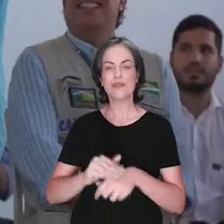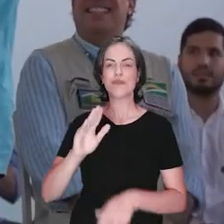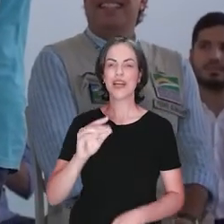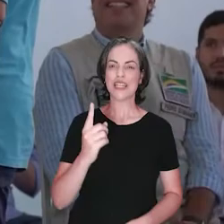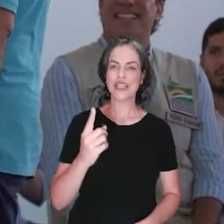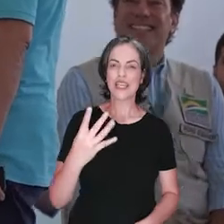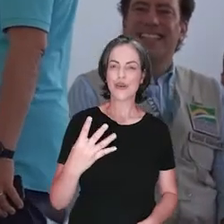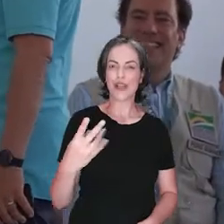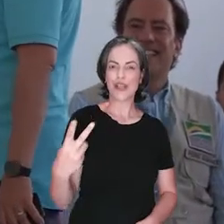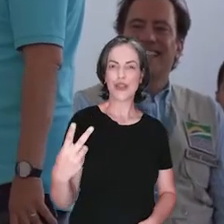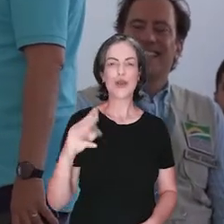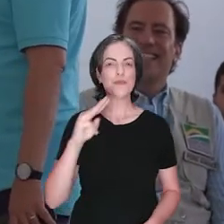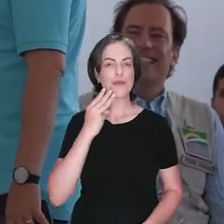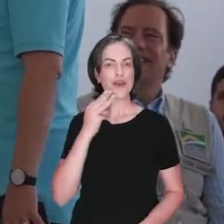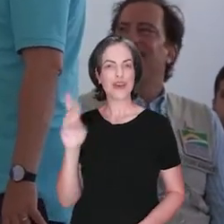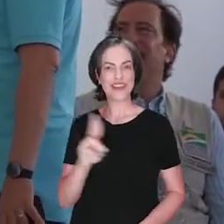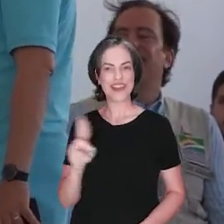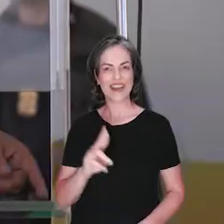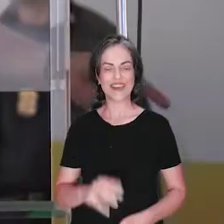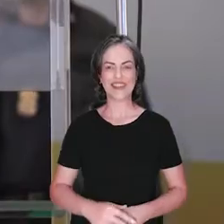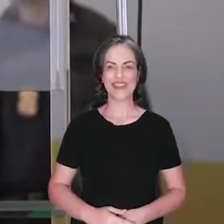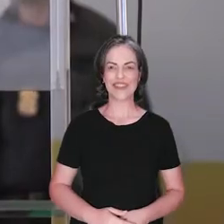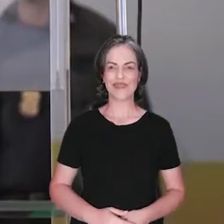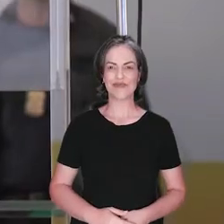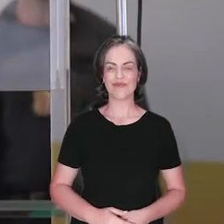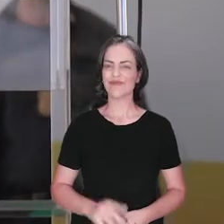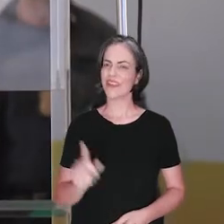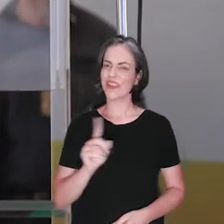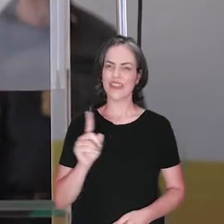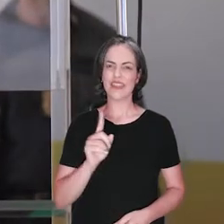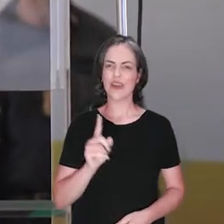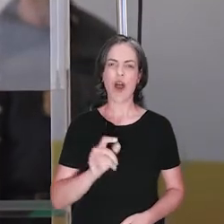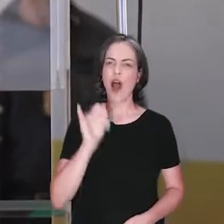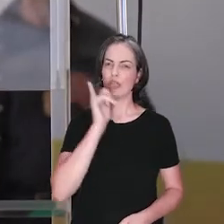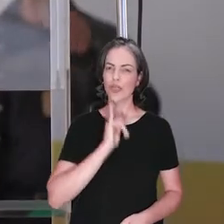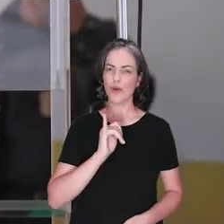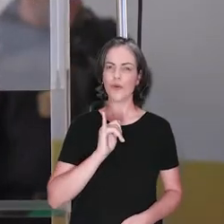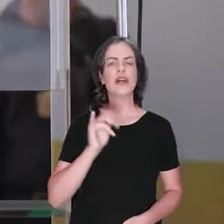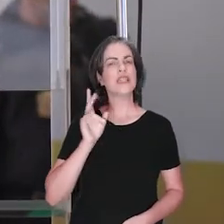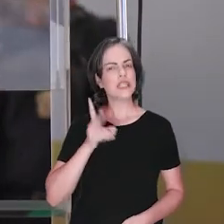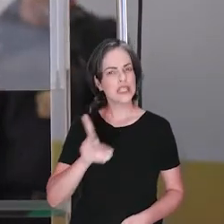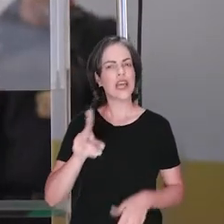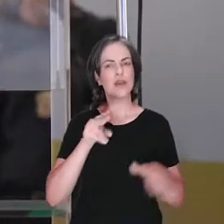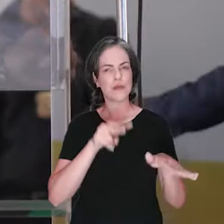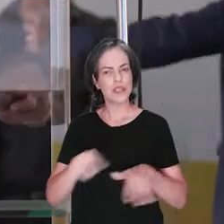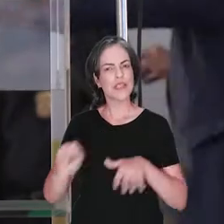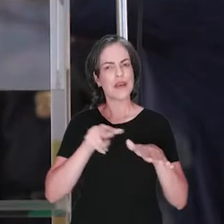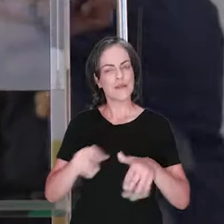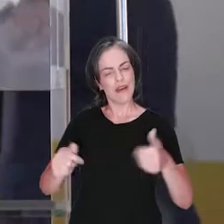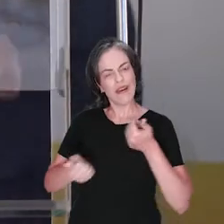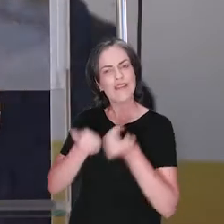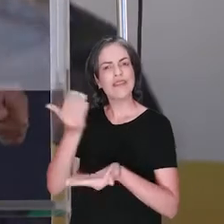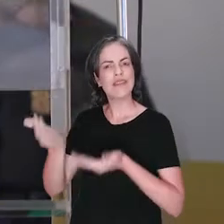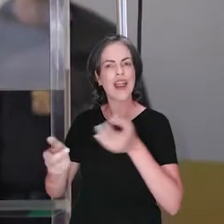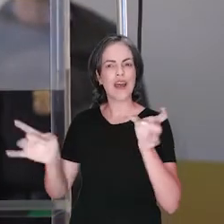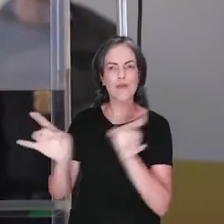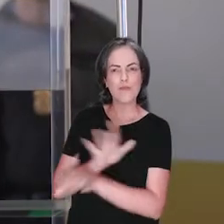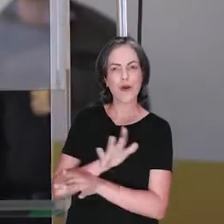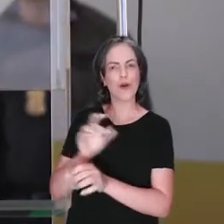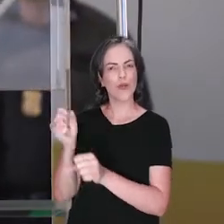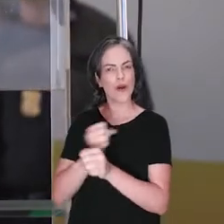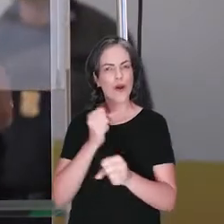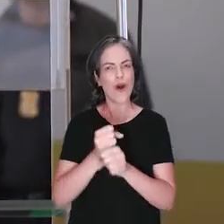de mais de 142 milhões de reais. Não é por acaso que nós estamos todas as semanas entregando e inaugurando obras.